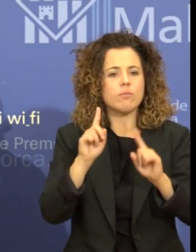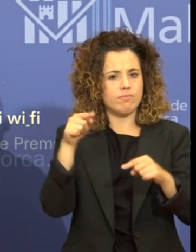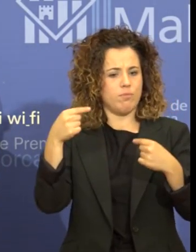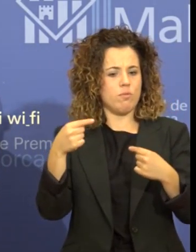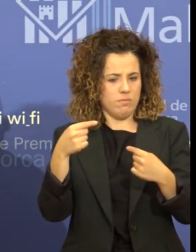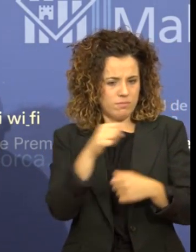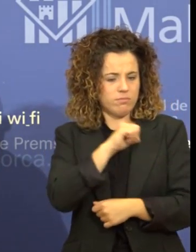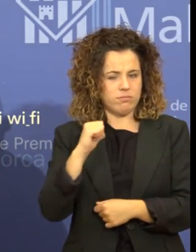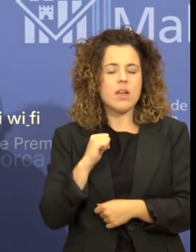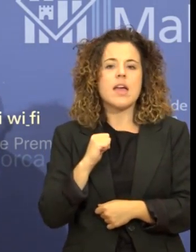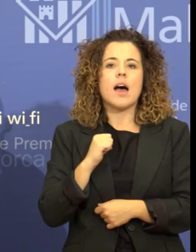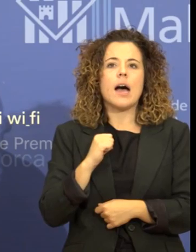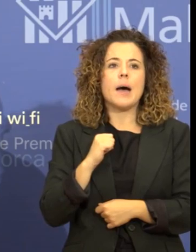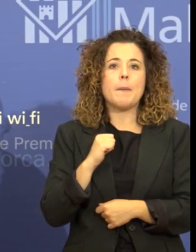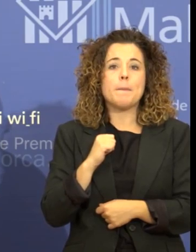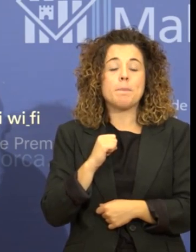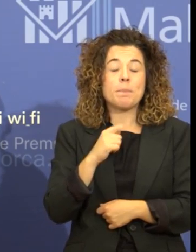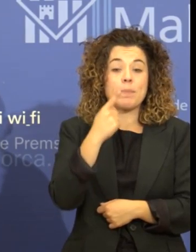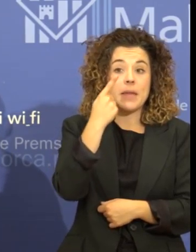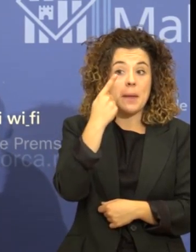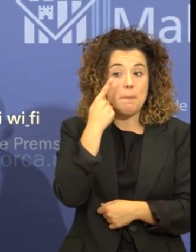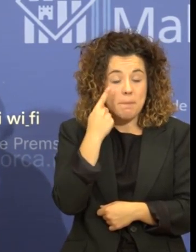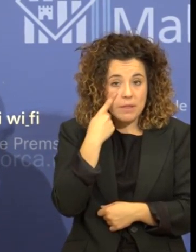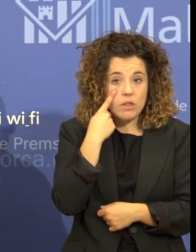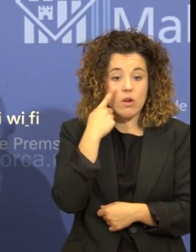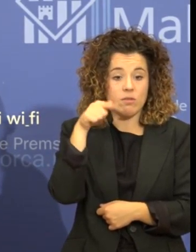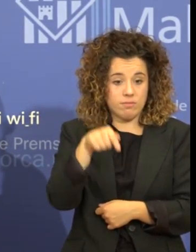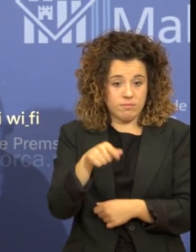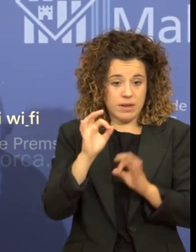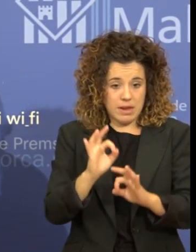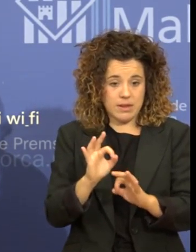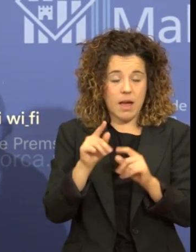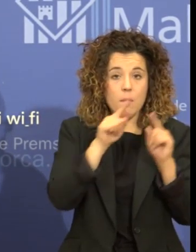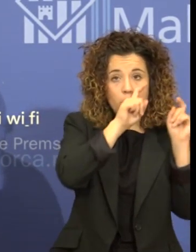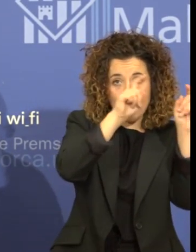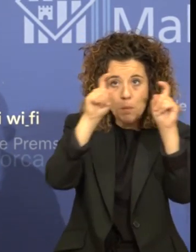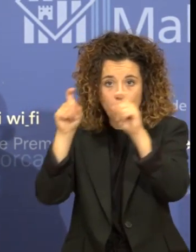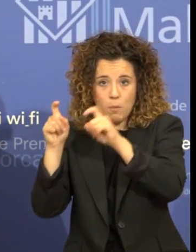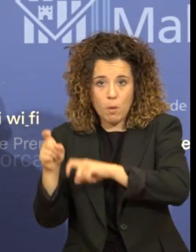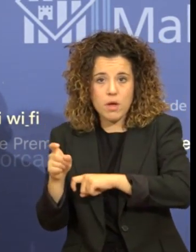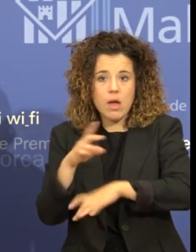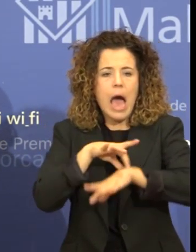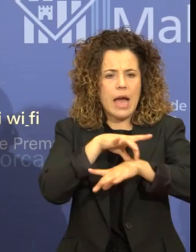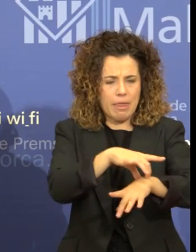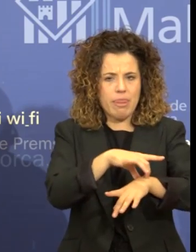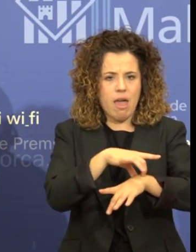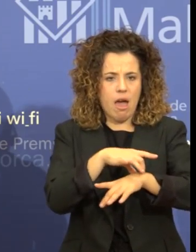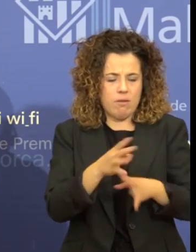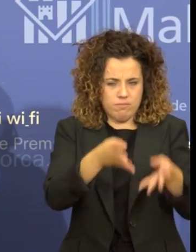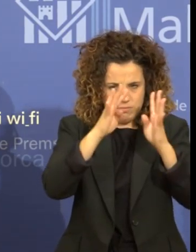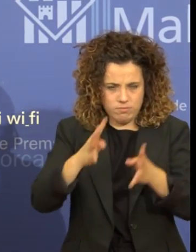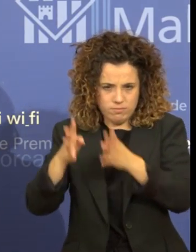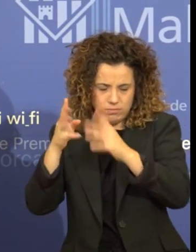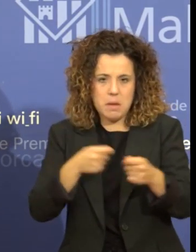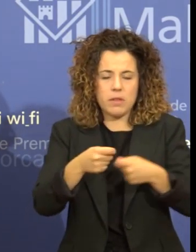dins d'aquestes inspeccions que es realitzaran d'ofici i a iniciativa de la pròpia agència, una novetat important